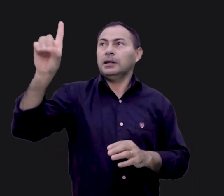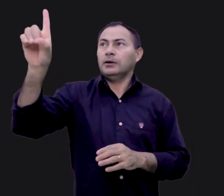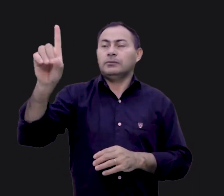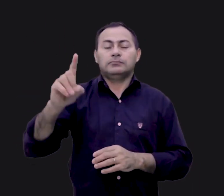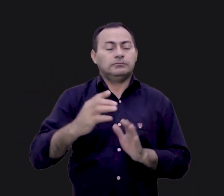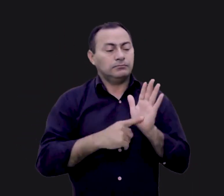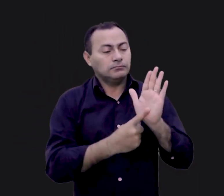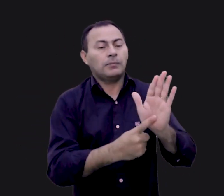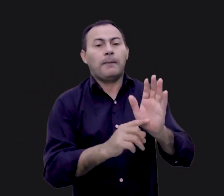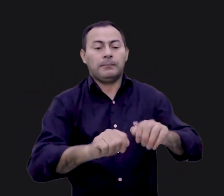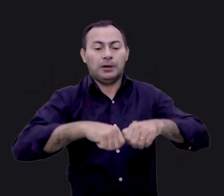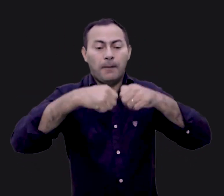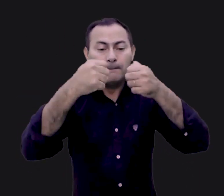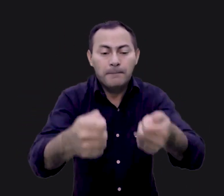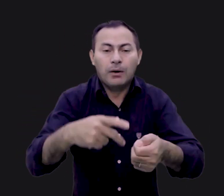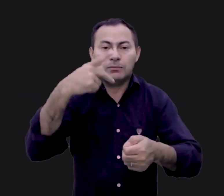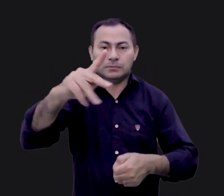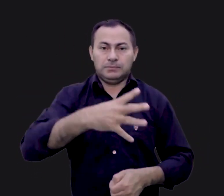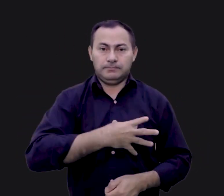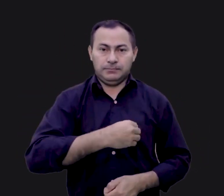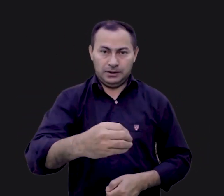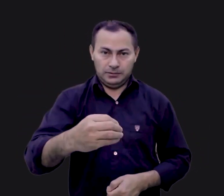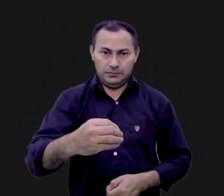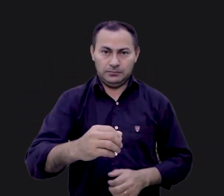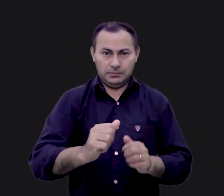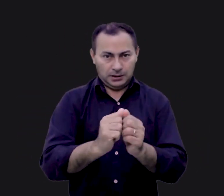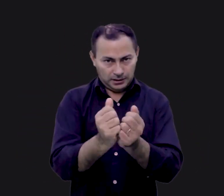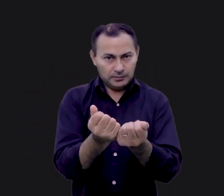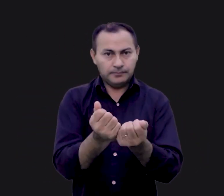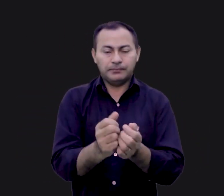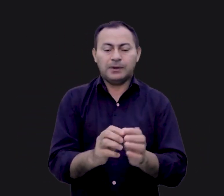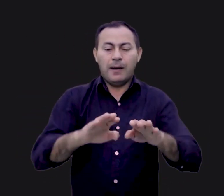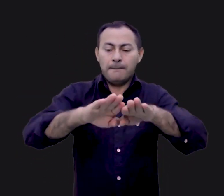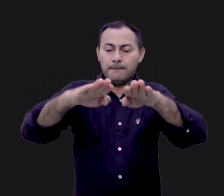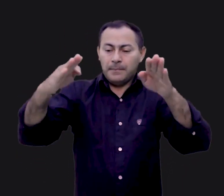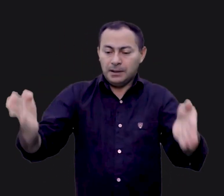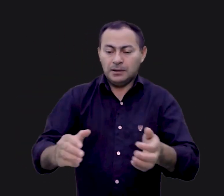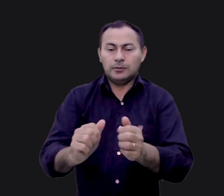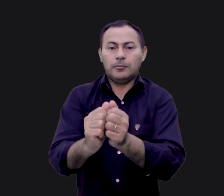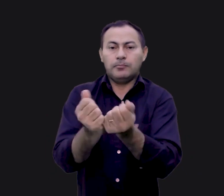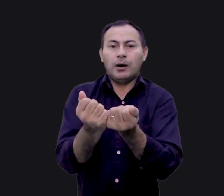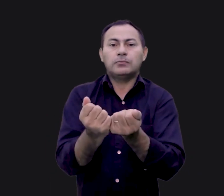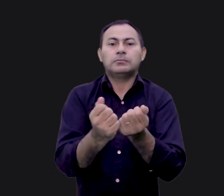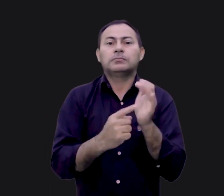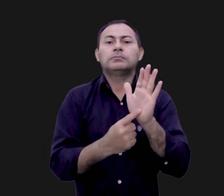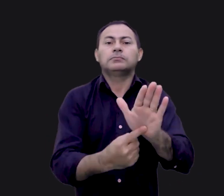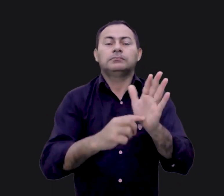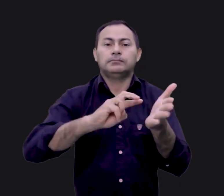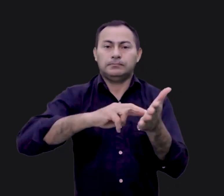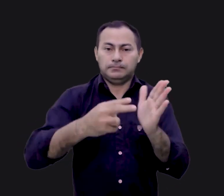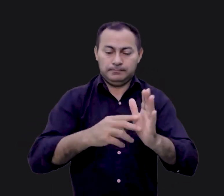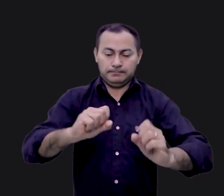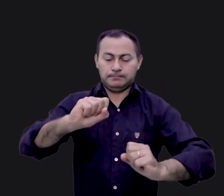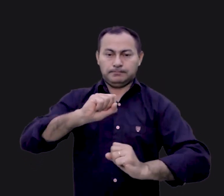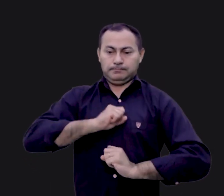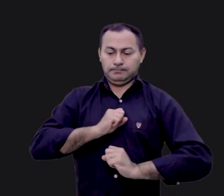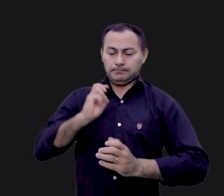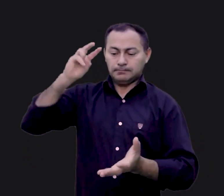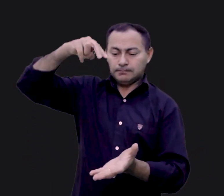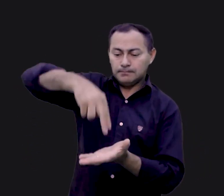Deus prove o pão para os seus filhos. Isto era o que a mesa dos pães simbolizava. O sacerdote se levantava